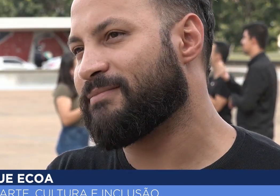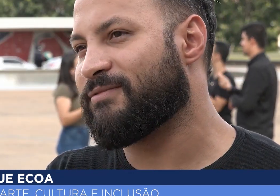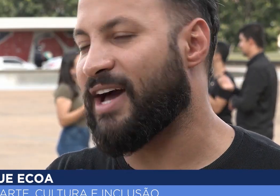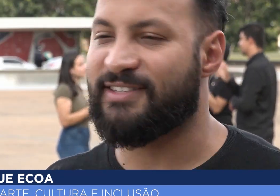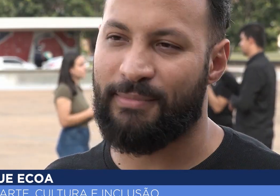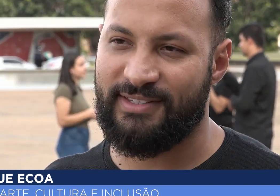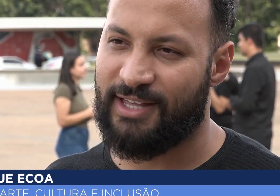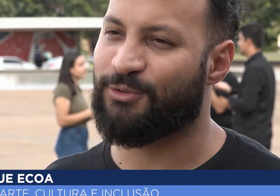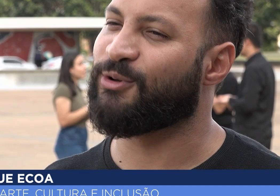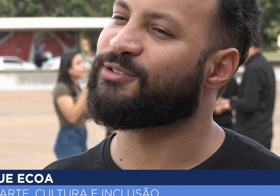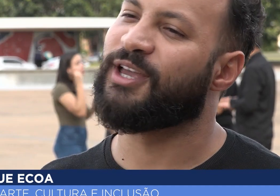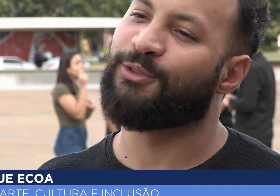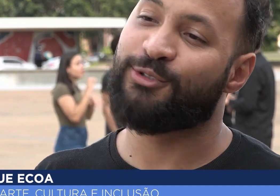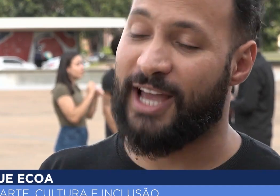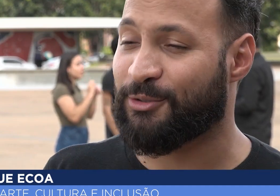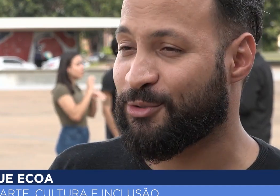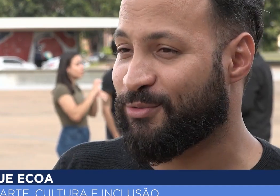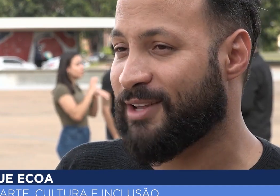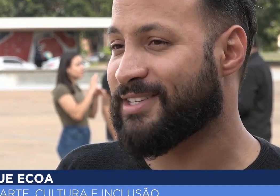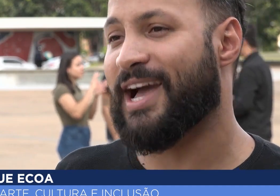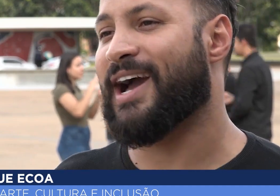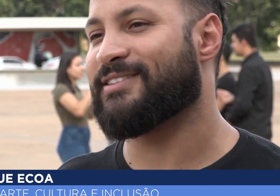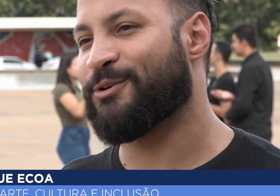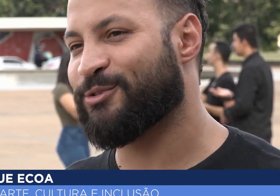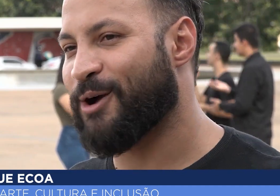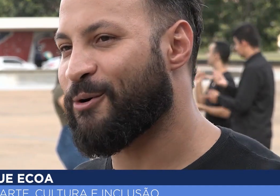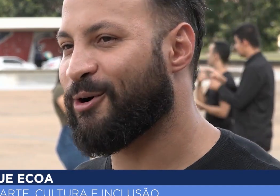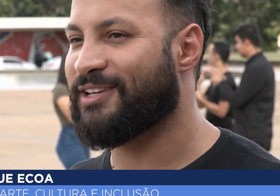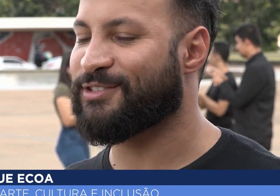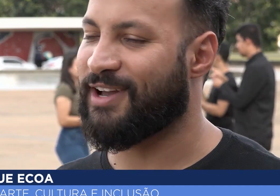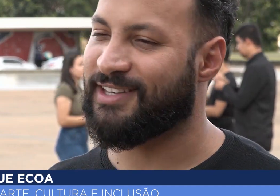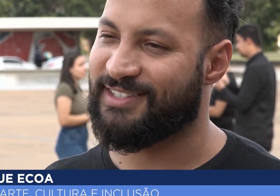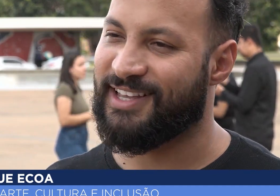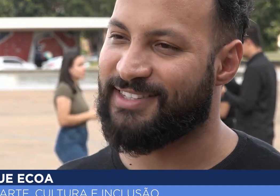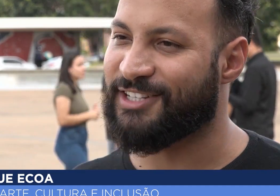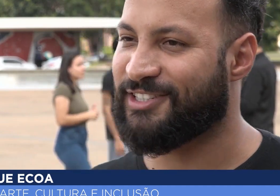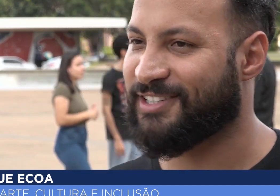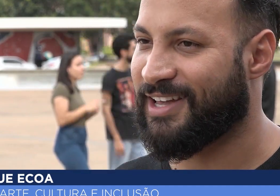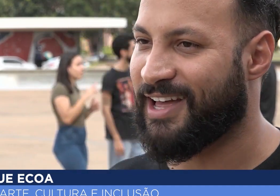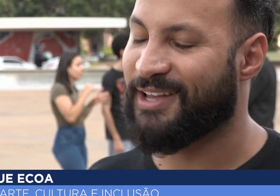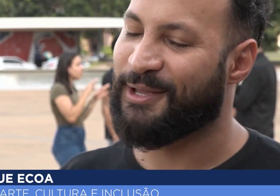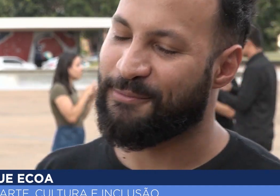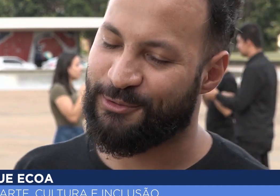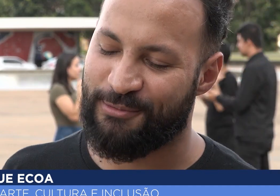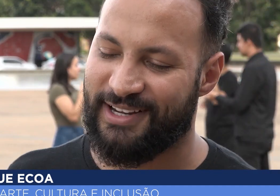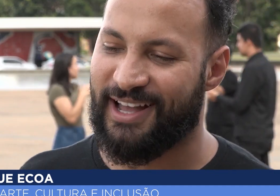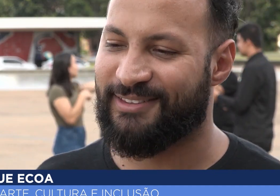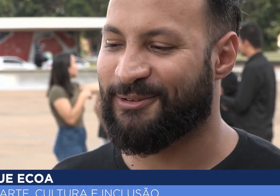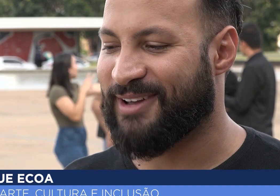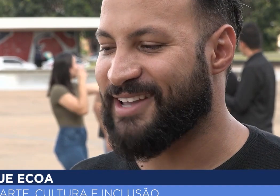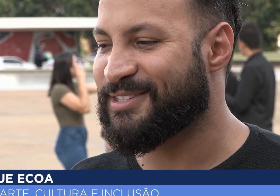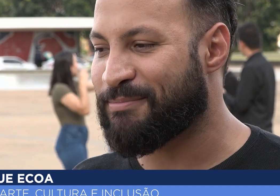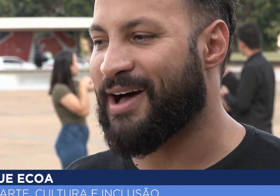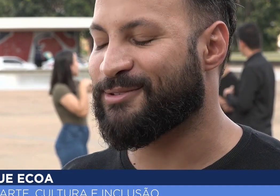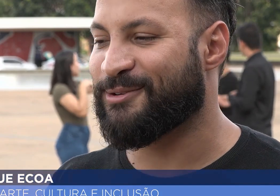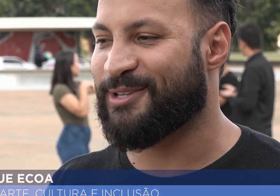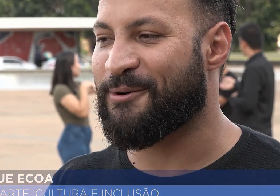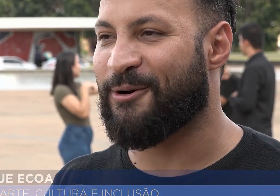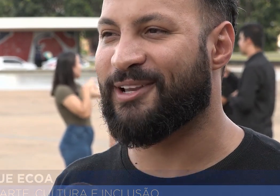várias apresentações no Teatro dos Ventes, que é a casa que nos acolhe. A gente faz residência artística lá. Muito obrigado a esse espaço que nos acolhe.